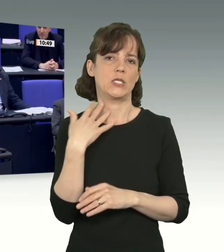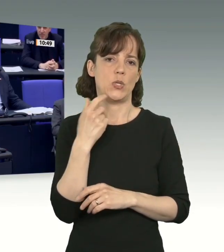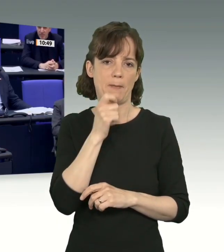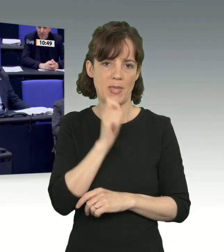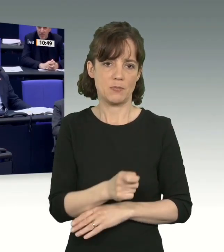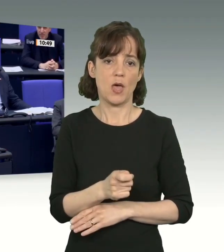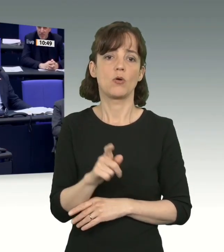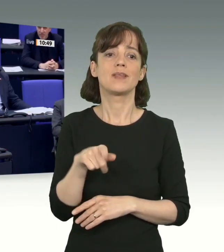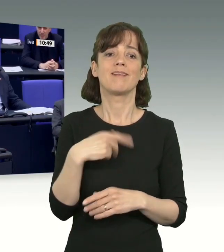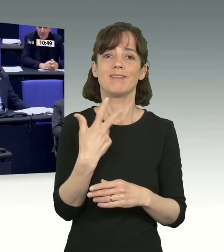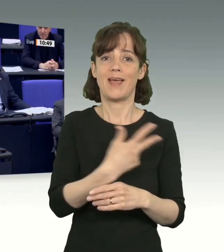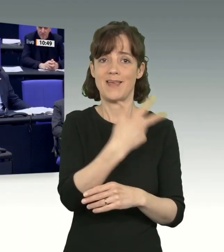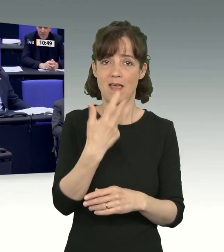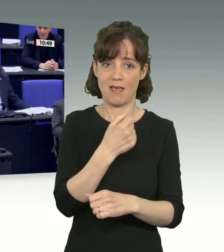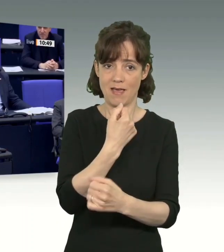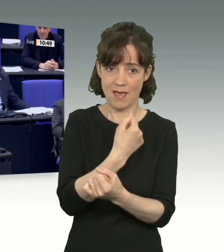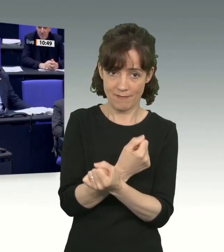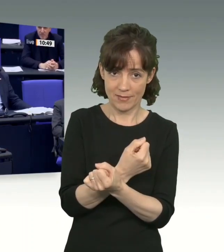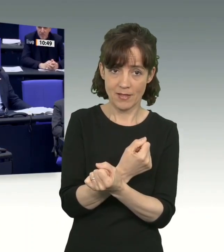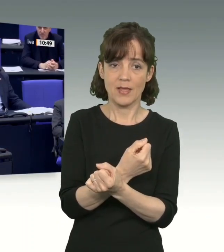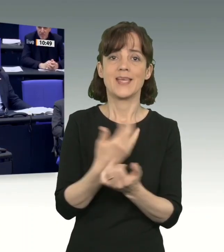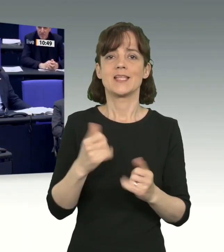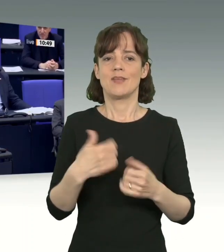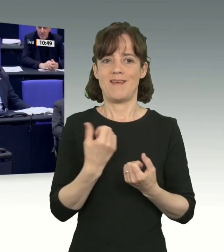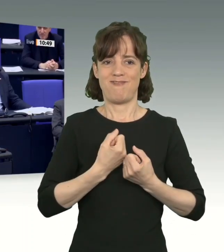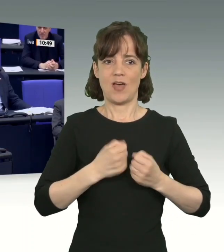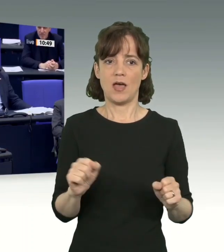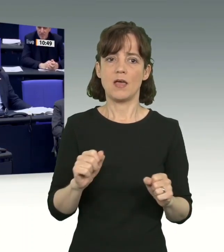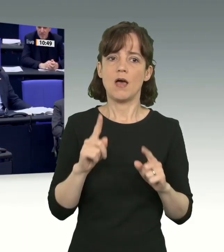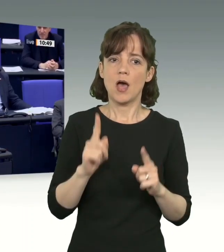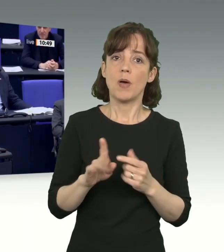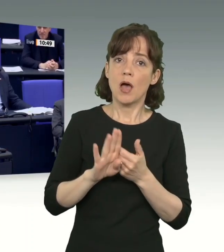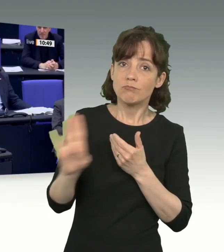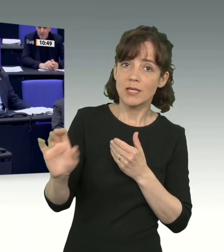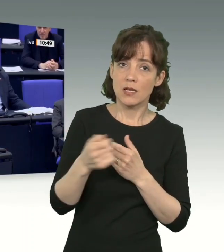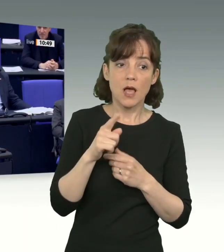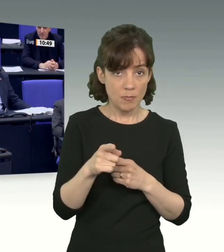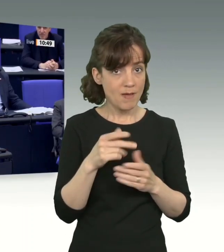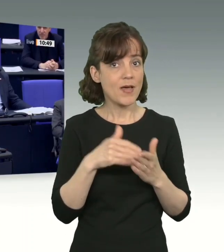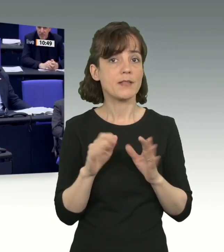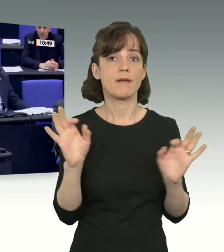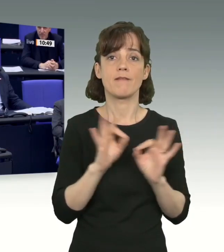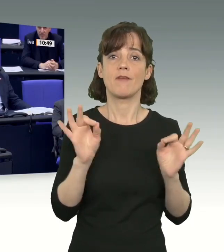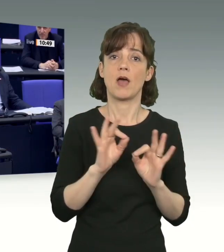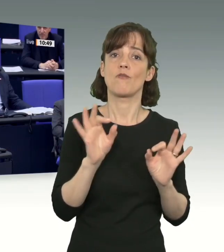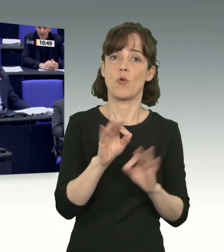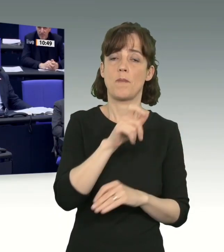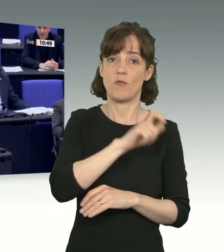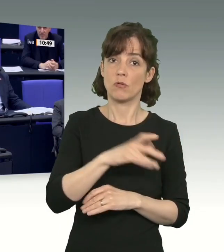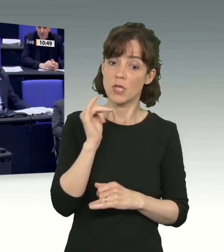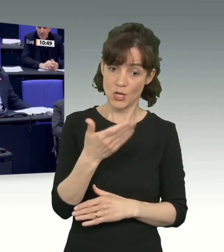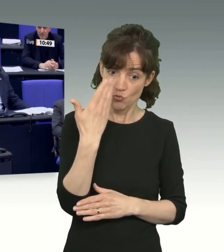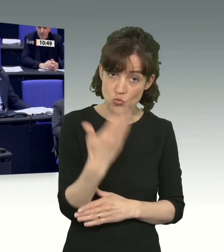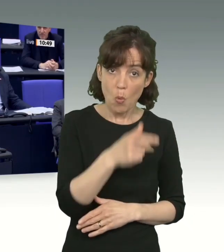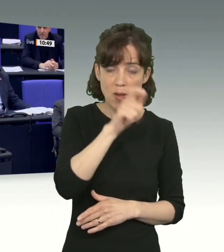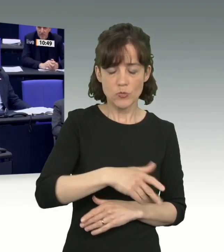attestiert wird, dass er weiter rückfällig ist und eine Gefahr für die Bevölkerung darstellt. Ja, solche Personen